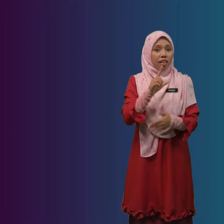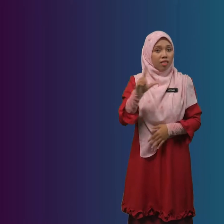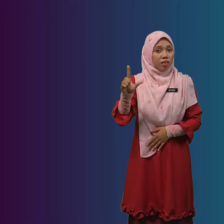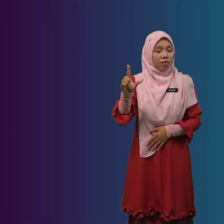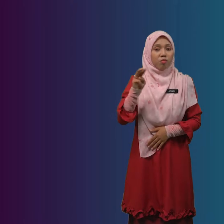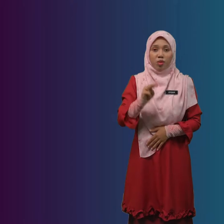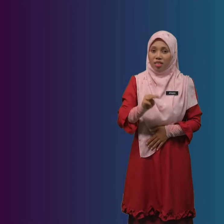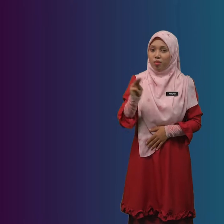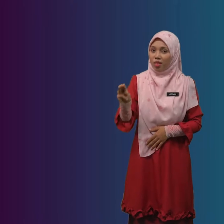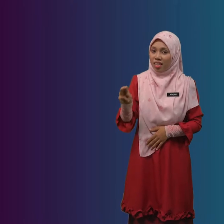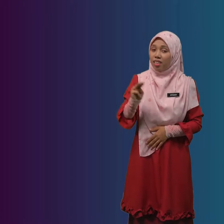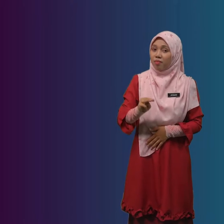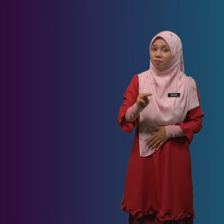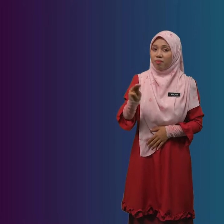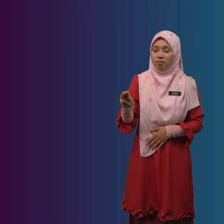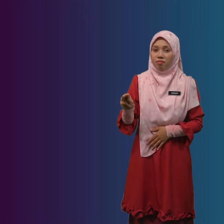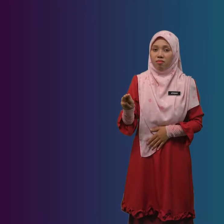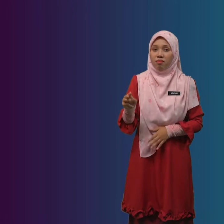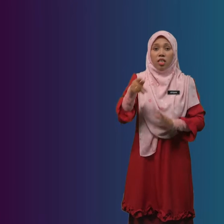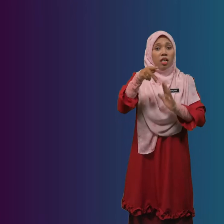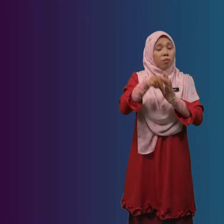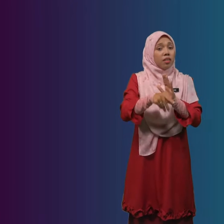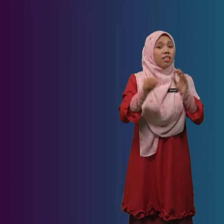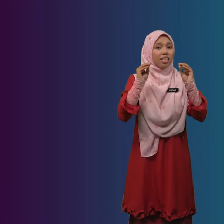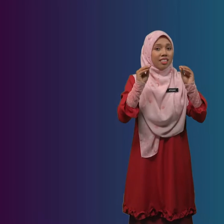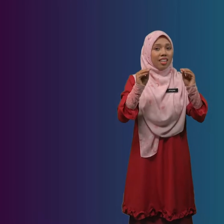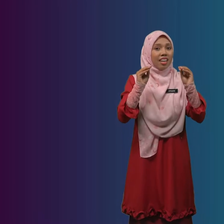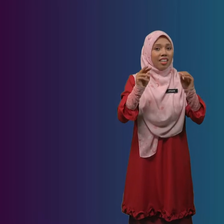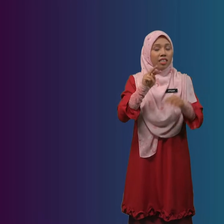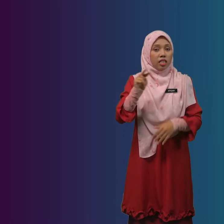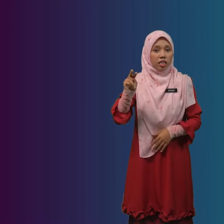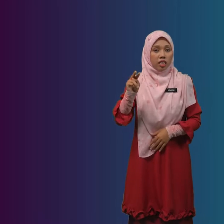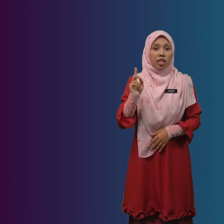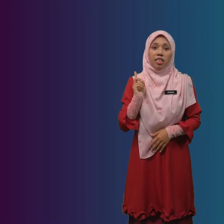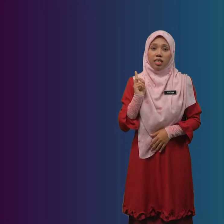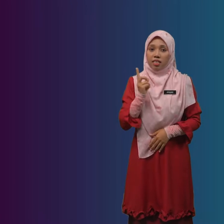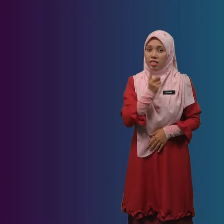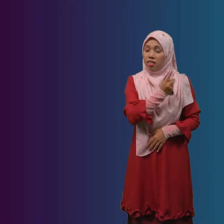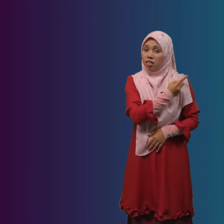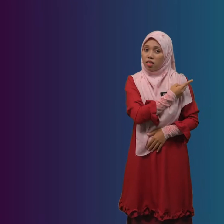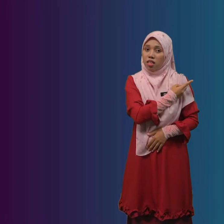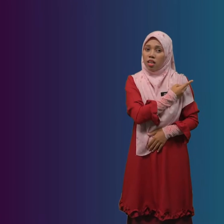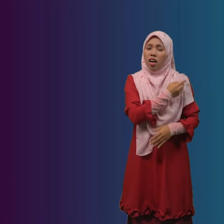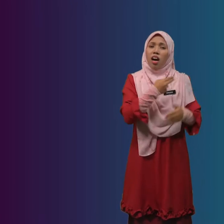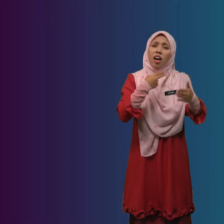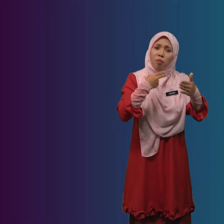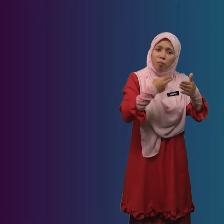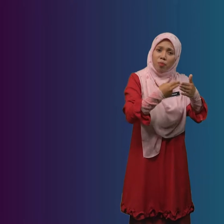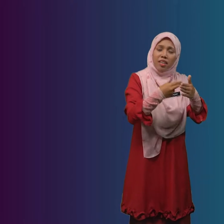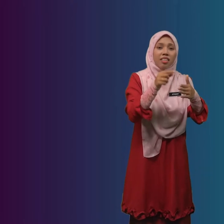Murid Murid Pengajaran Kita Hampir